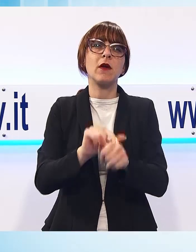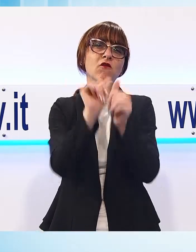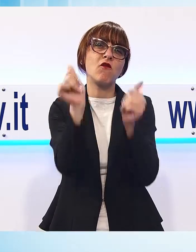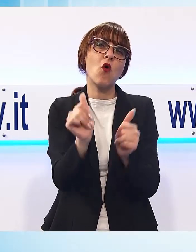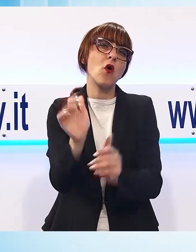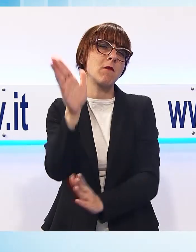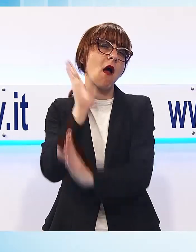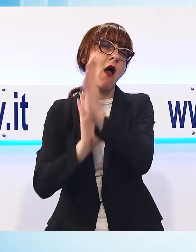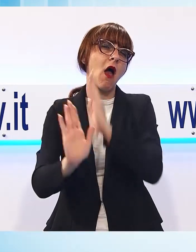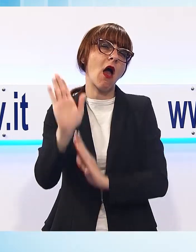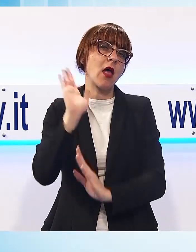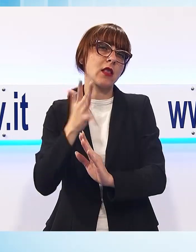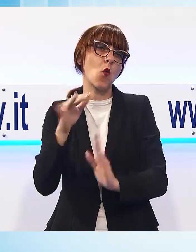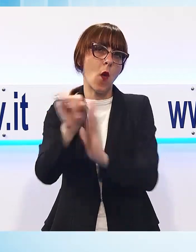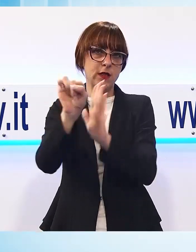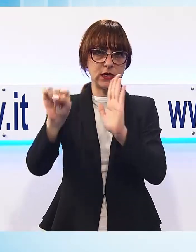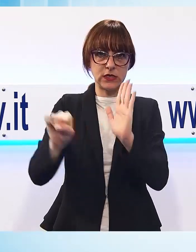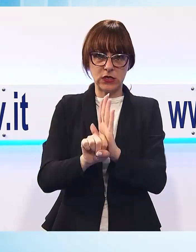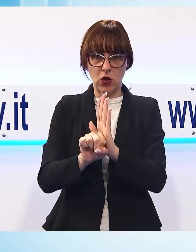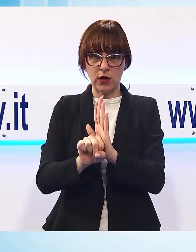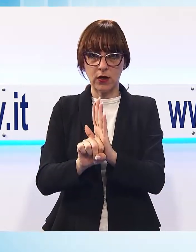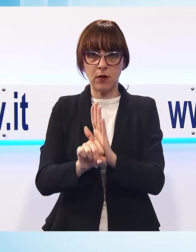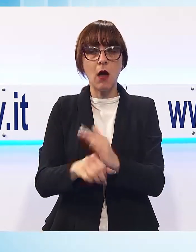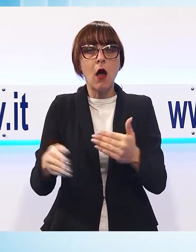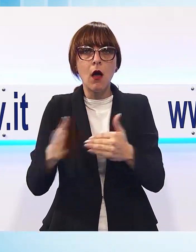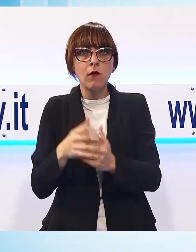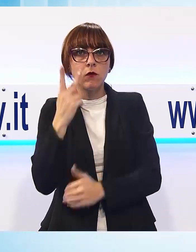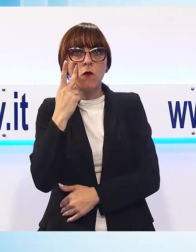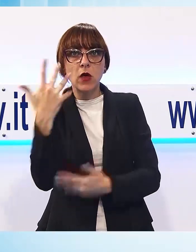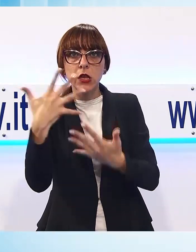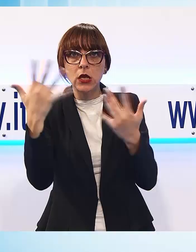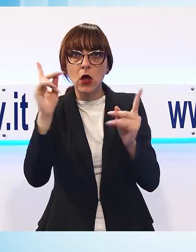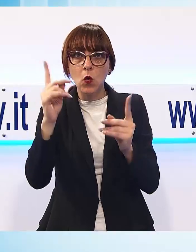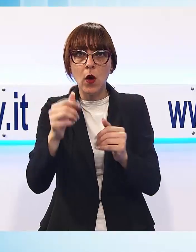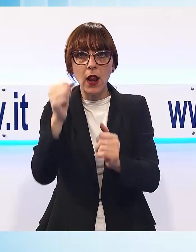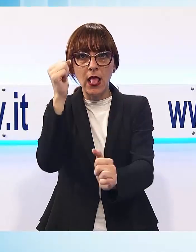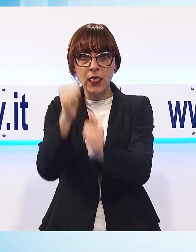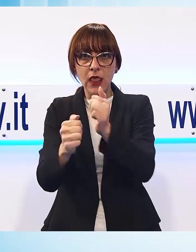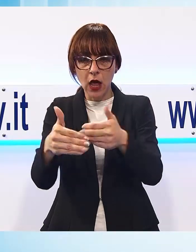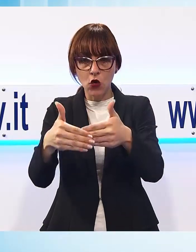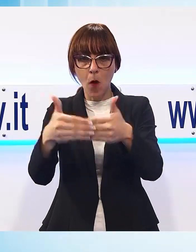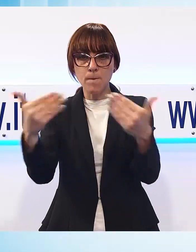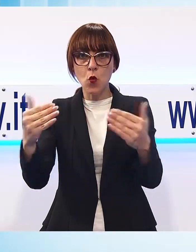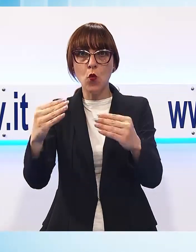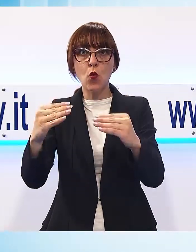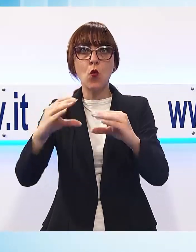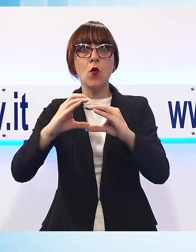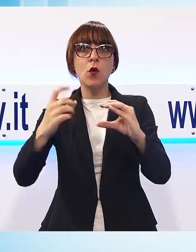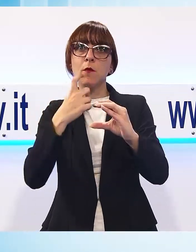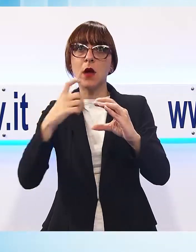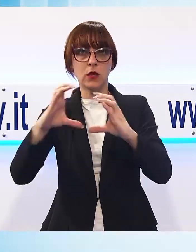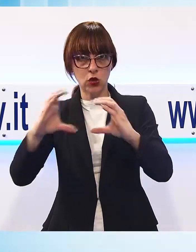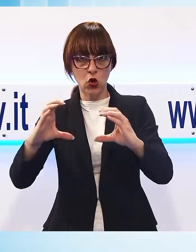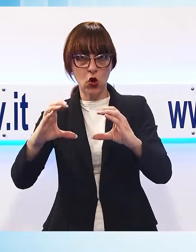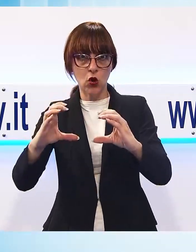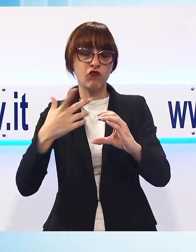Accanto a questo importante intervento di messa in sicurezza va però evidenziato il danno subito dal muretto in mattoni, provocato probabilmente